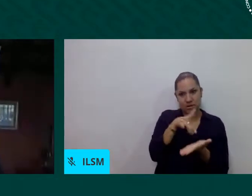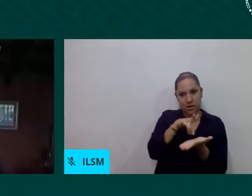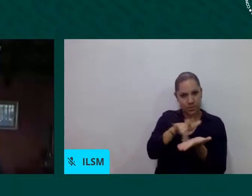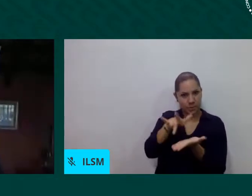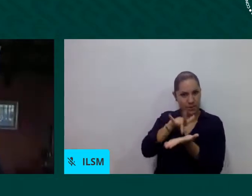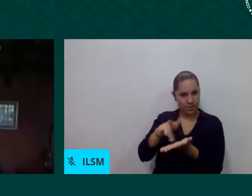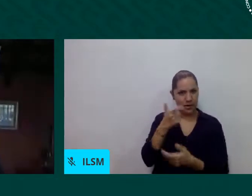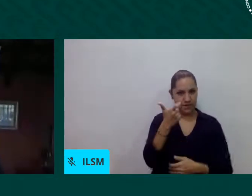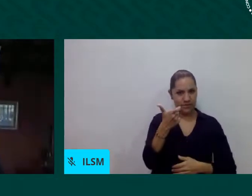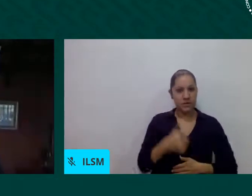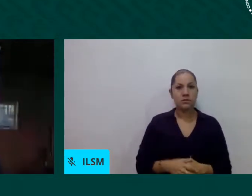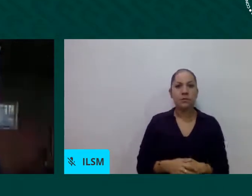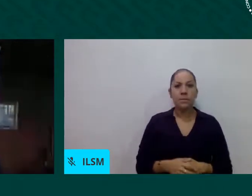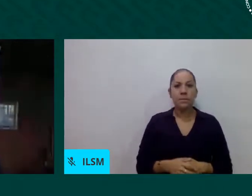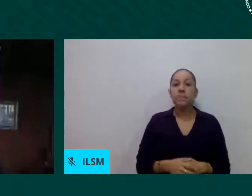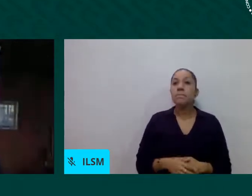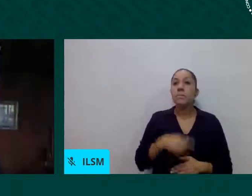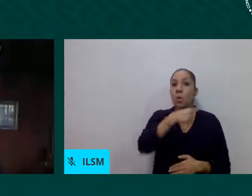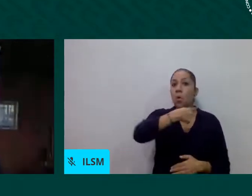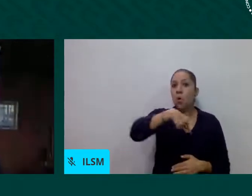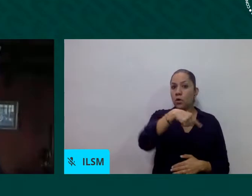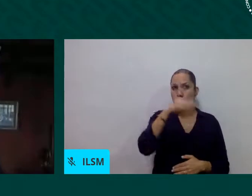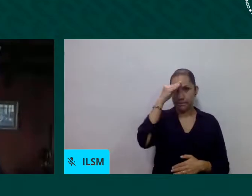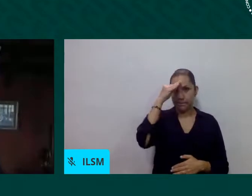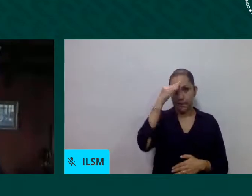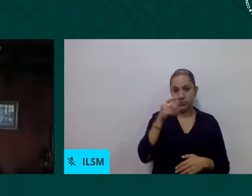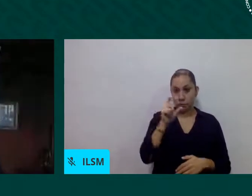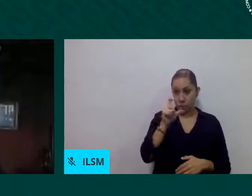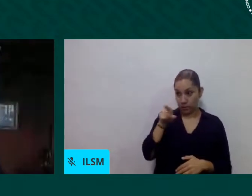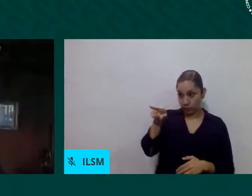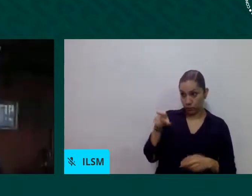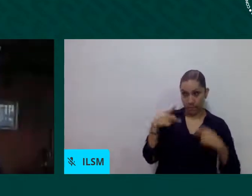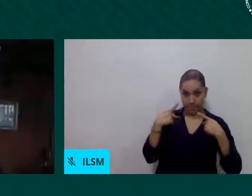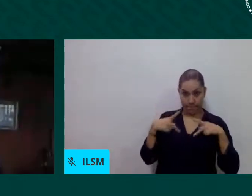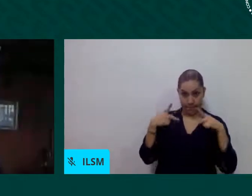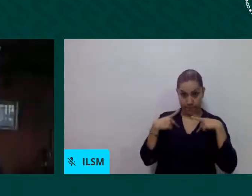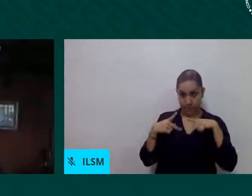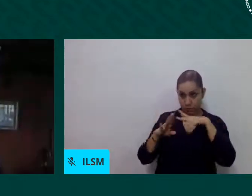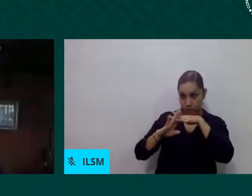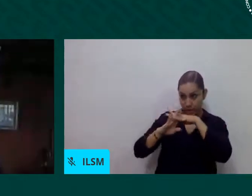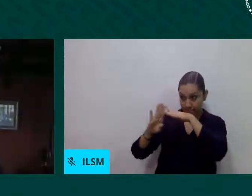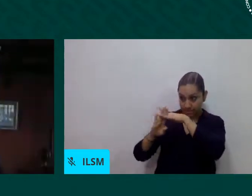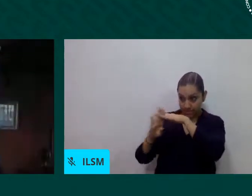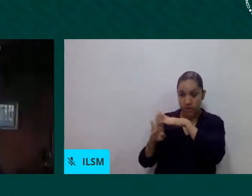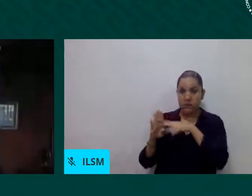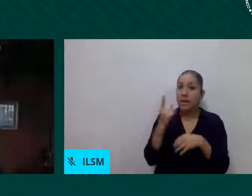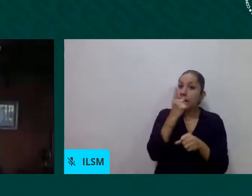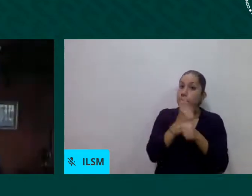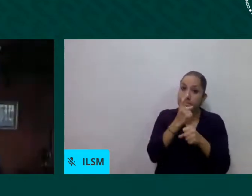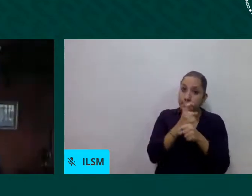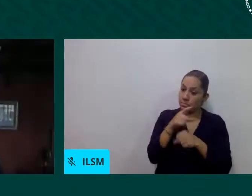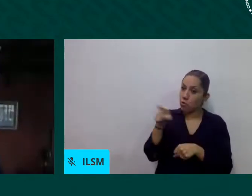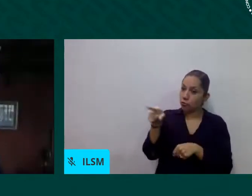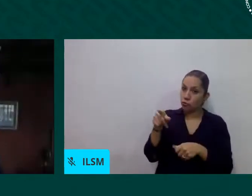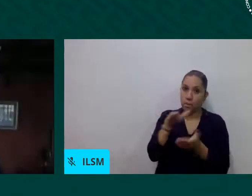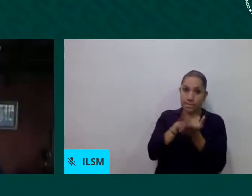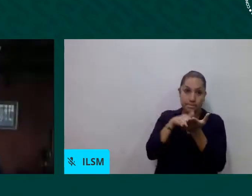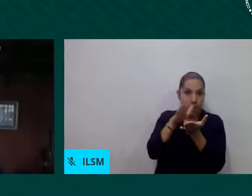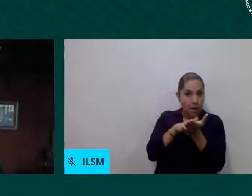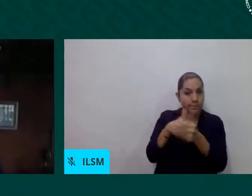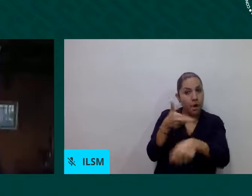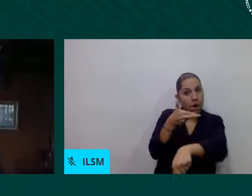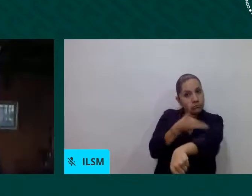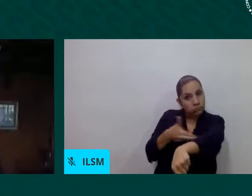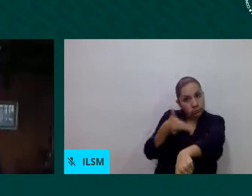ciertas cartas formales de erradicación en nuestro país, lamentablemente no tenían acceso a las